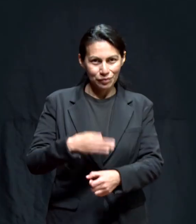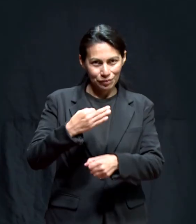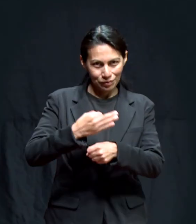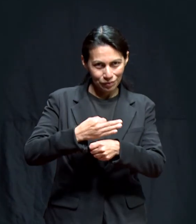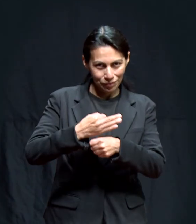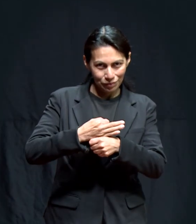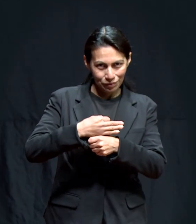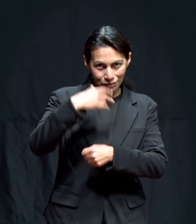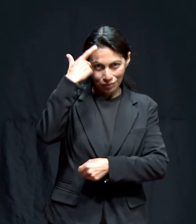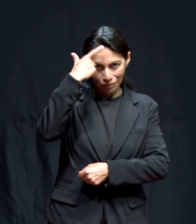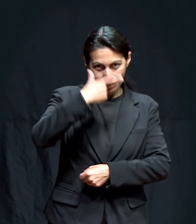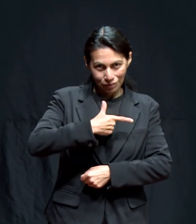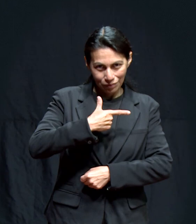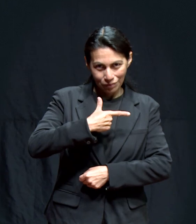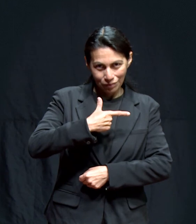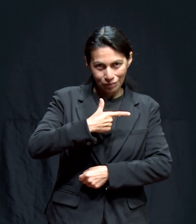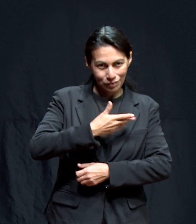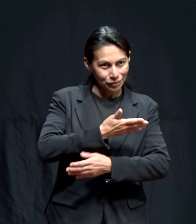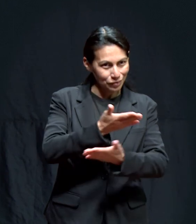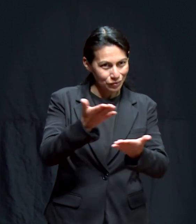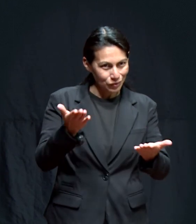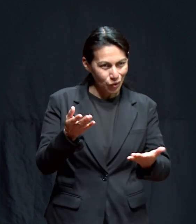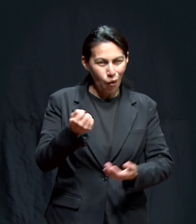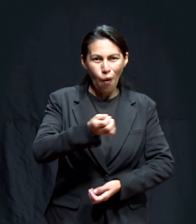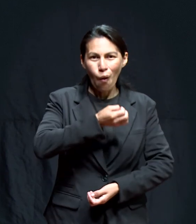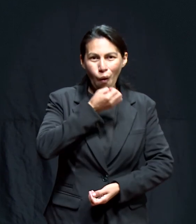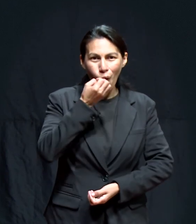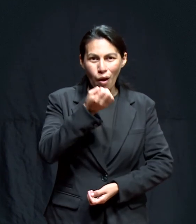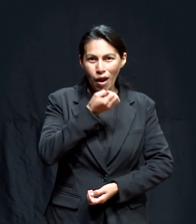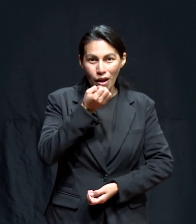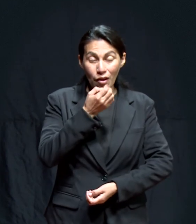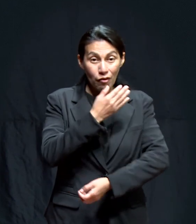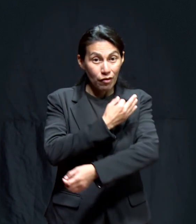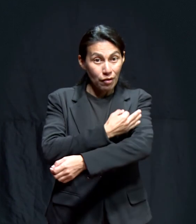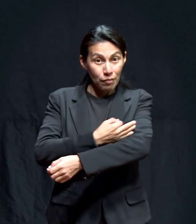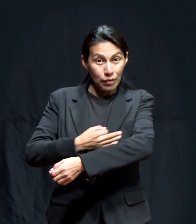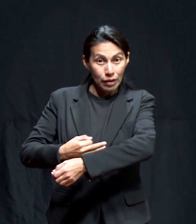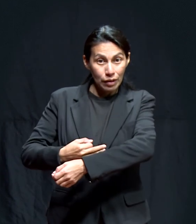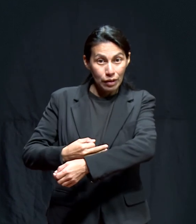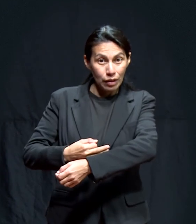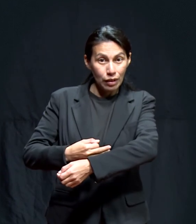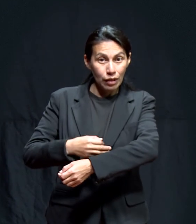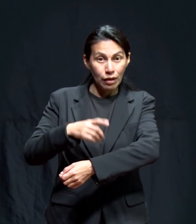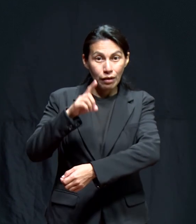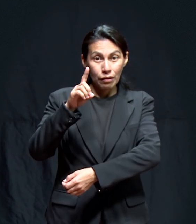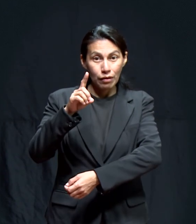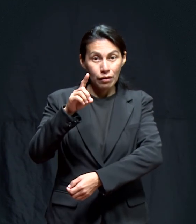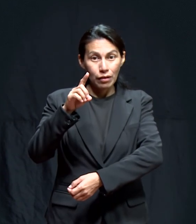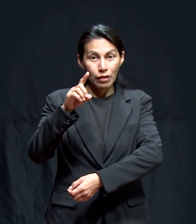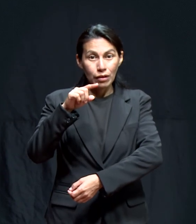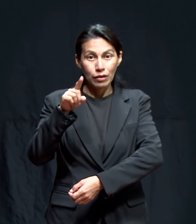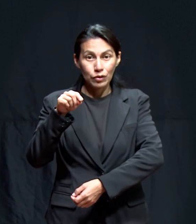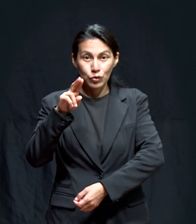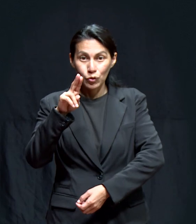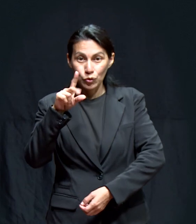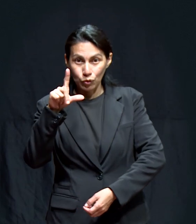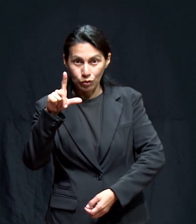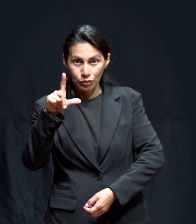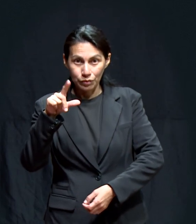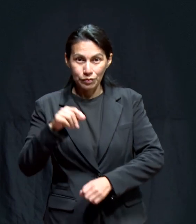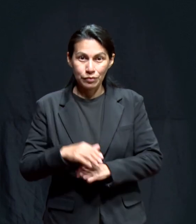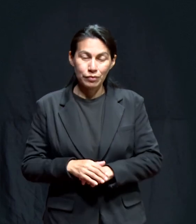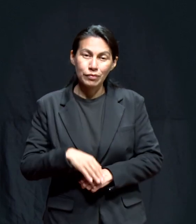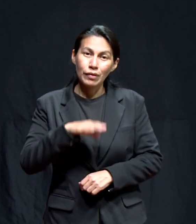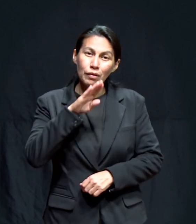Esta noche vamos a unirnos en oración por la familia azul Que están